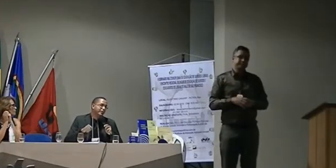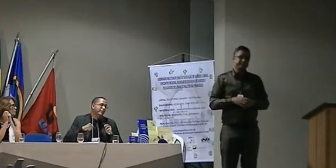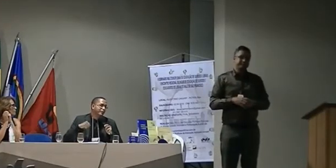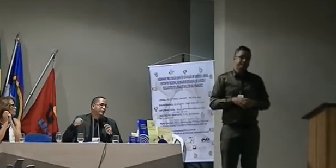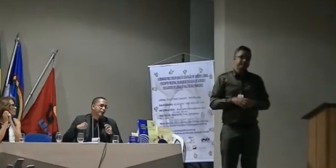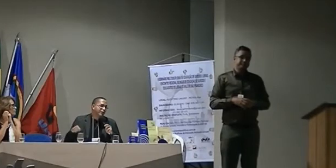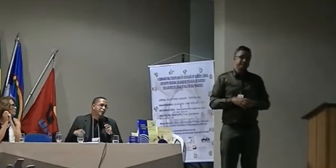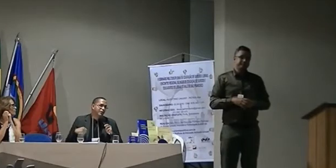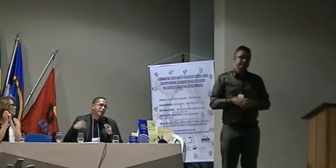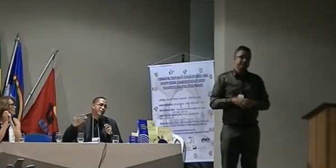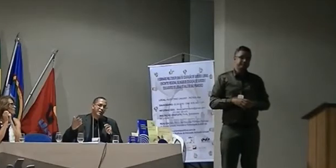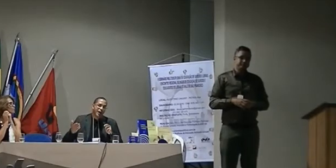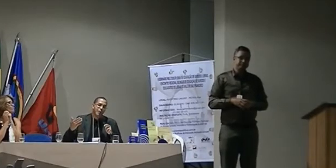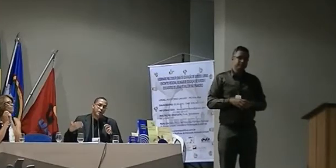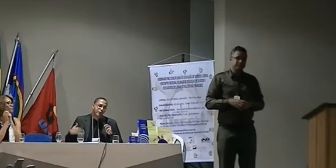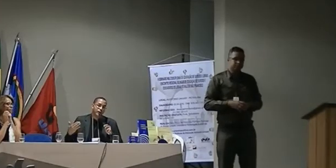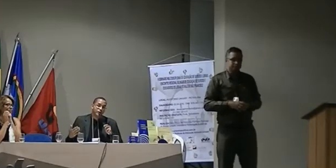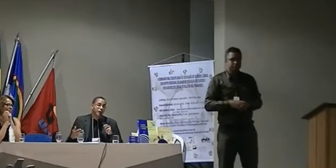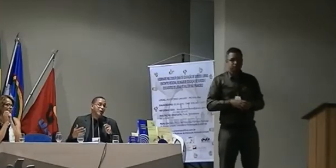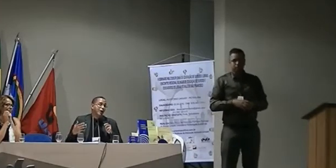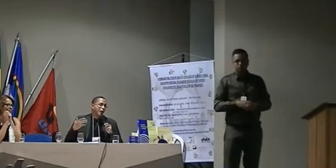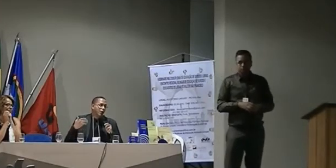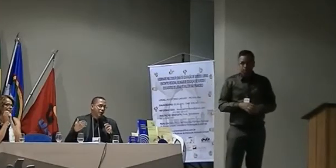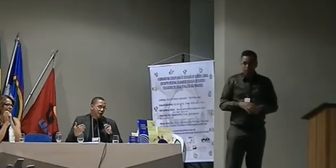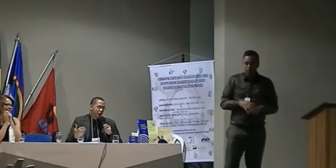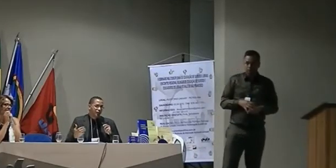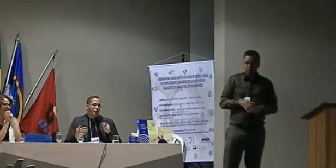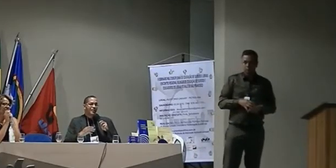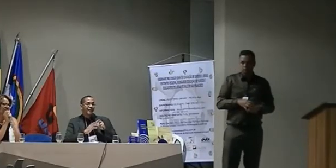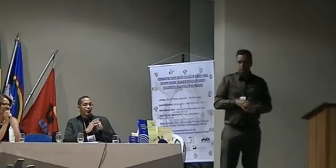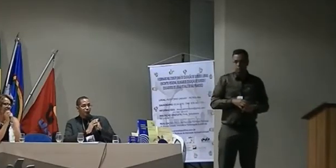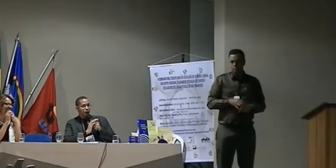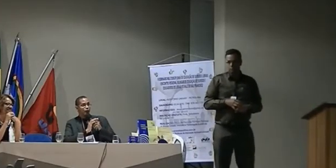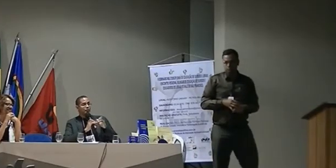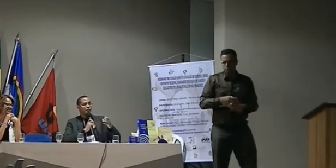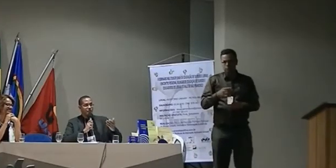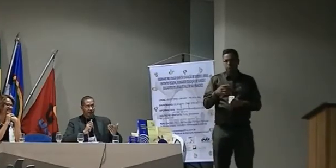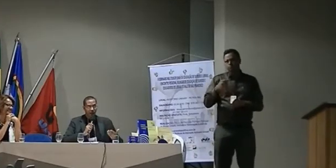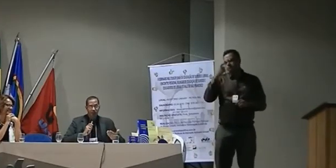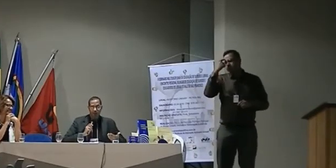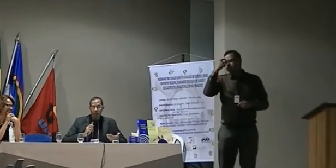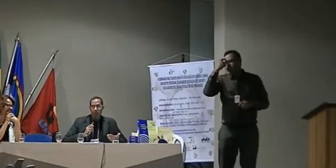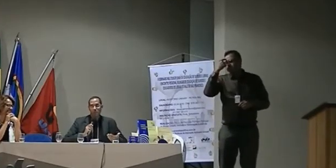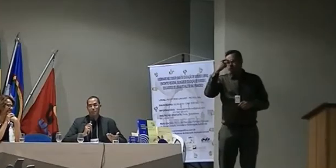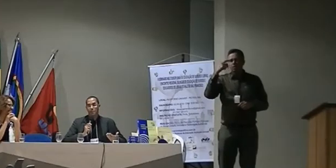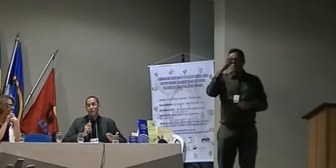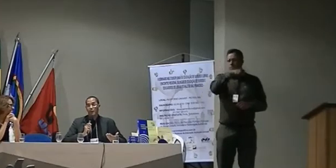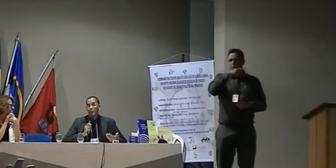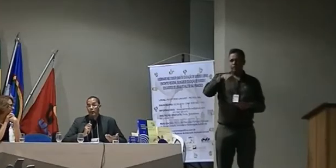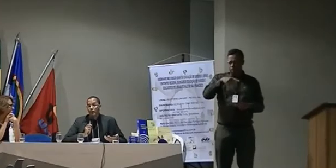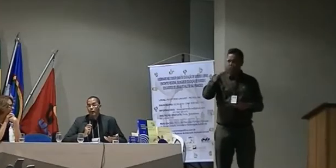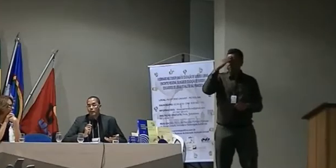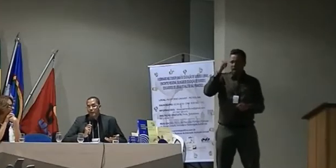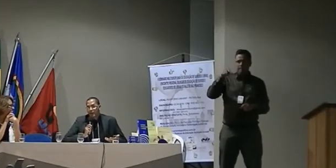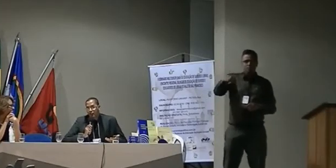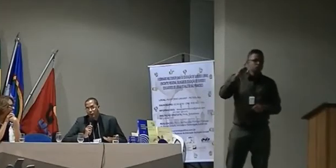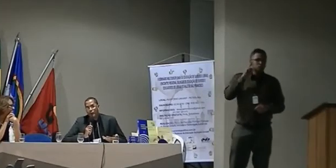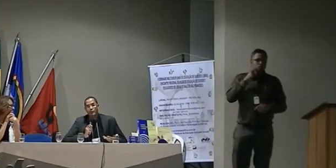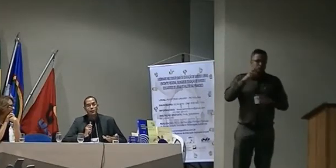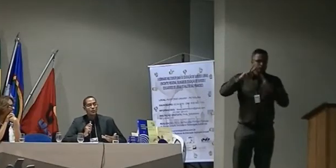notificar o que ele aprendeu ou não alguma pergunta será que o professor sabe o que ele aprendeu? porque não houve feedback não houve nenhum